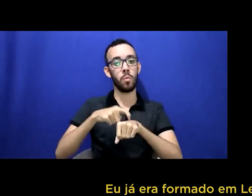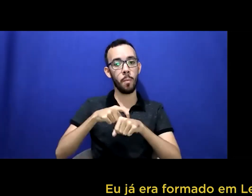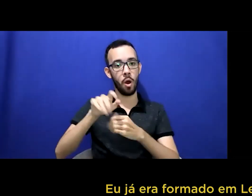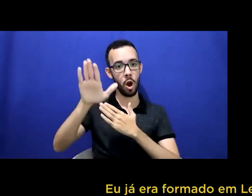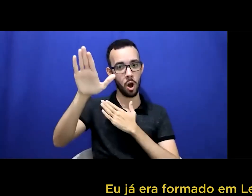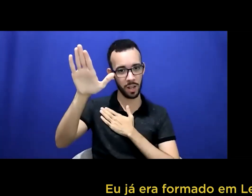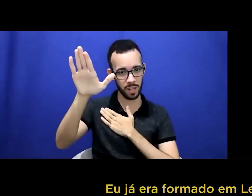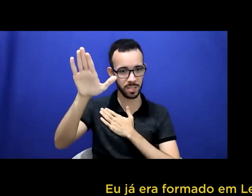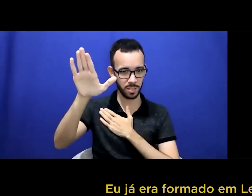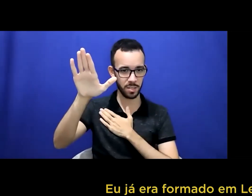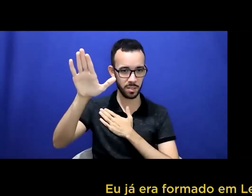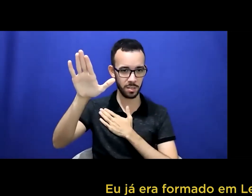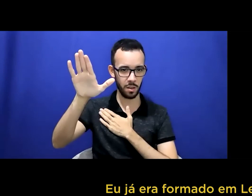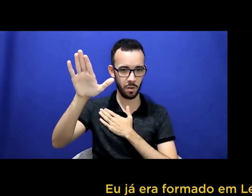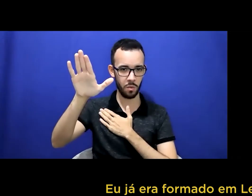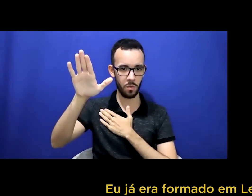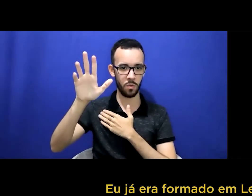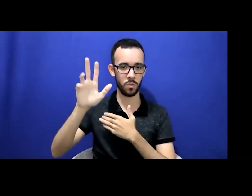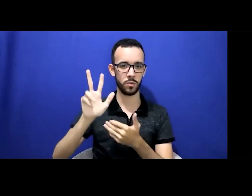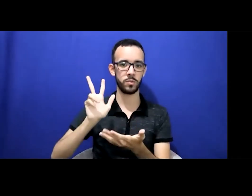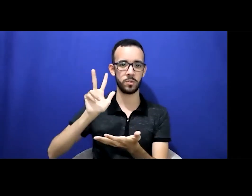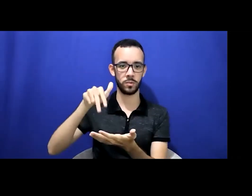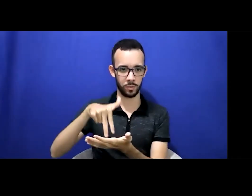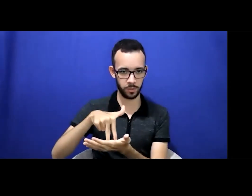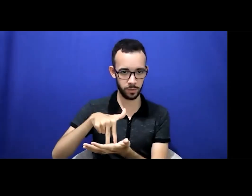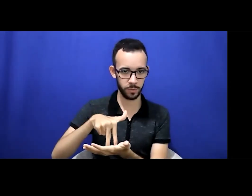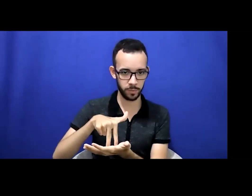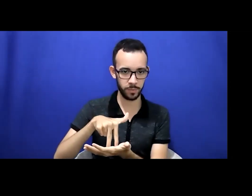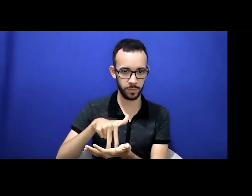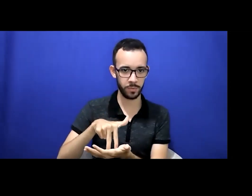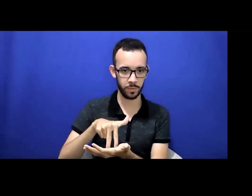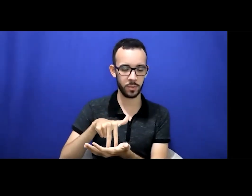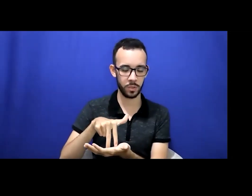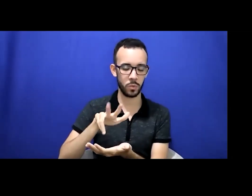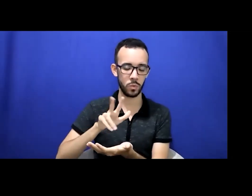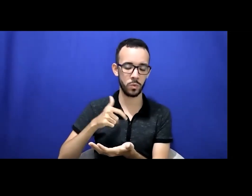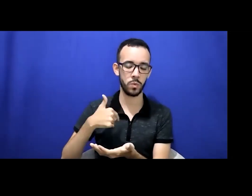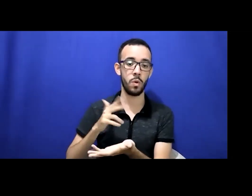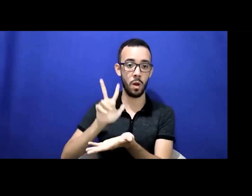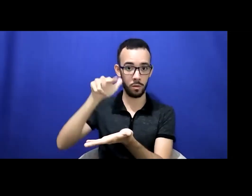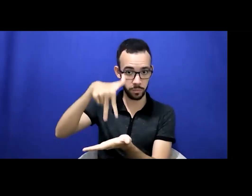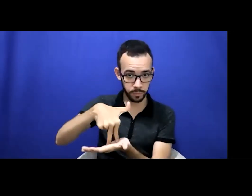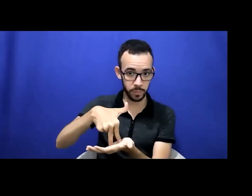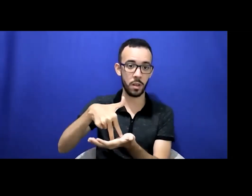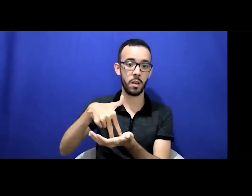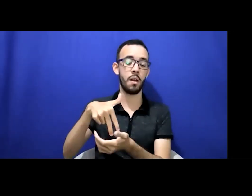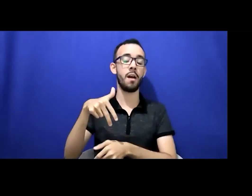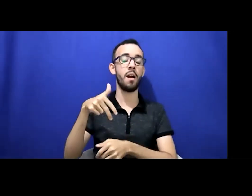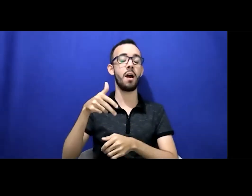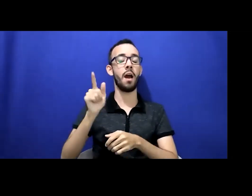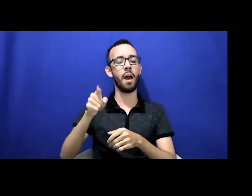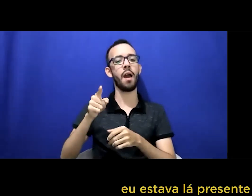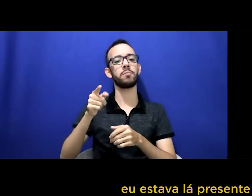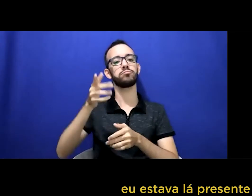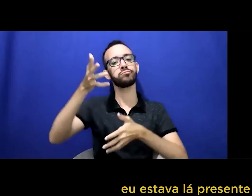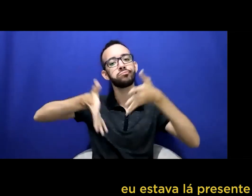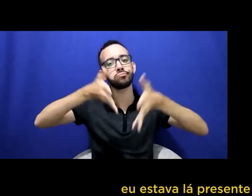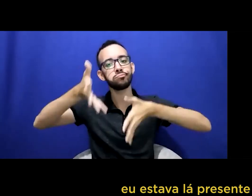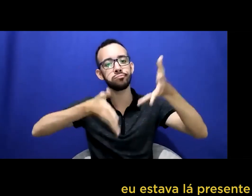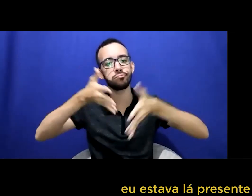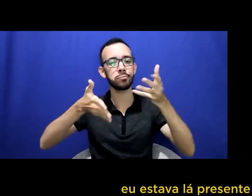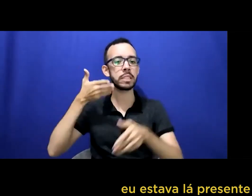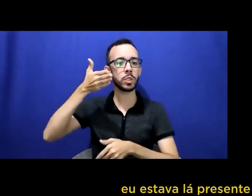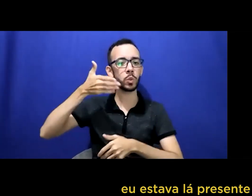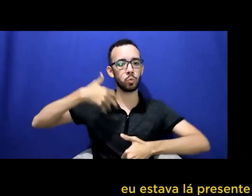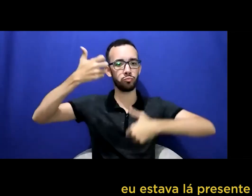Letras Libras pela Universidade Federal de Pernambuco e na minha colação de grau eu fui o orador, eu estava